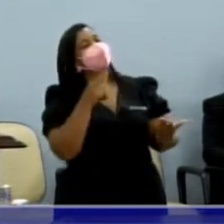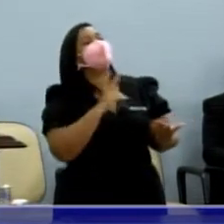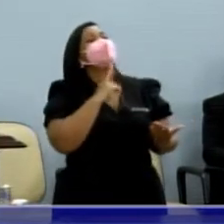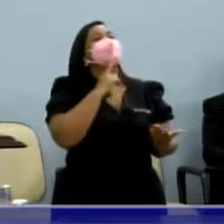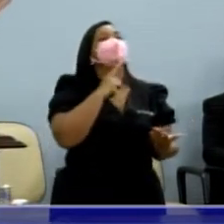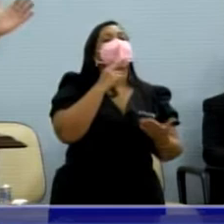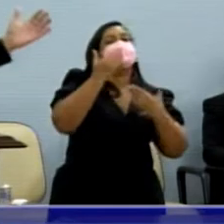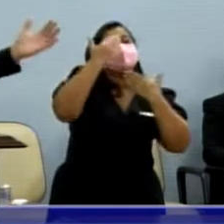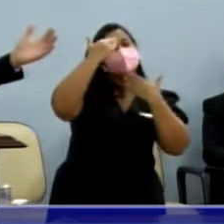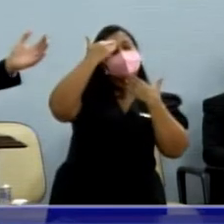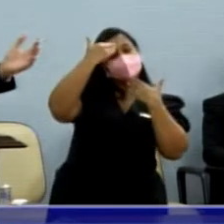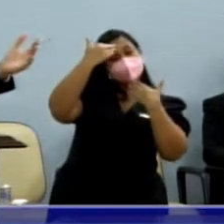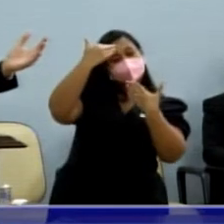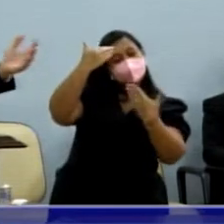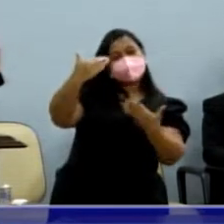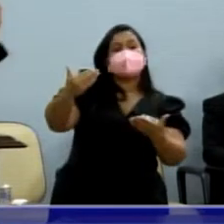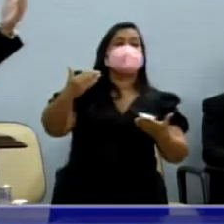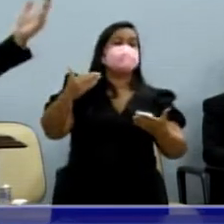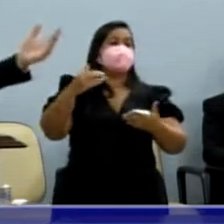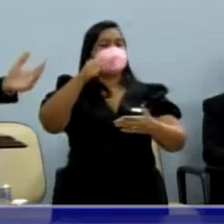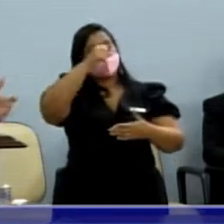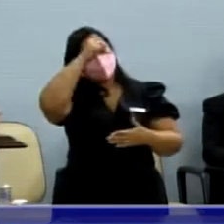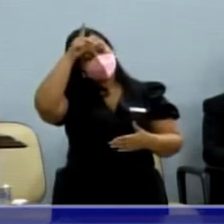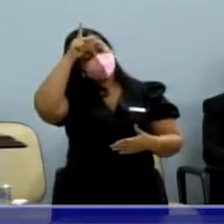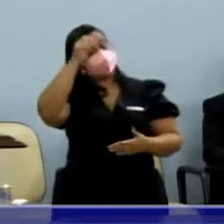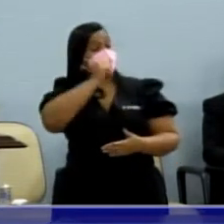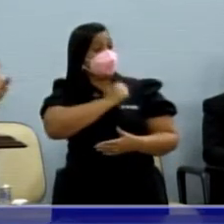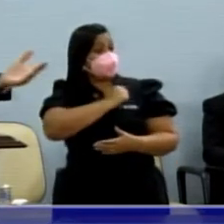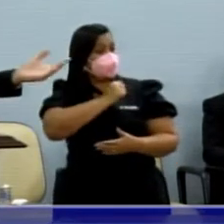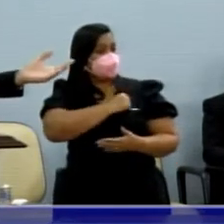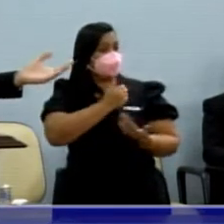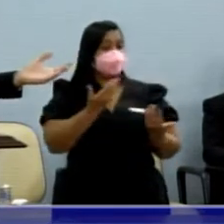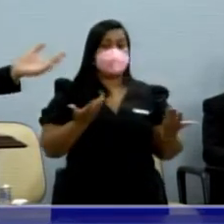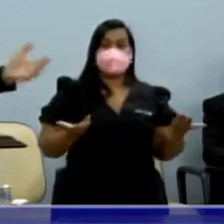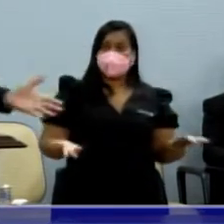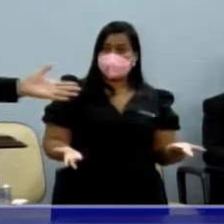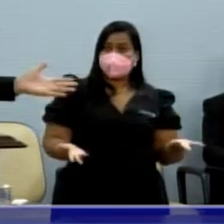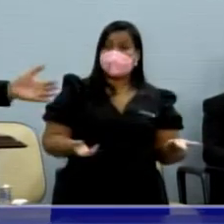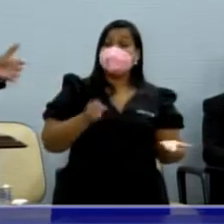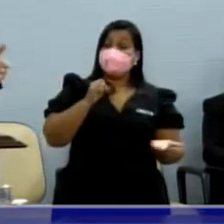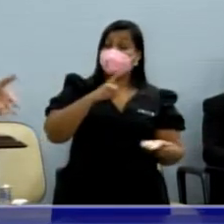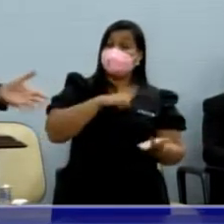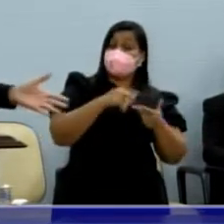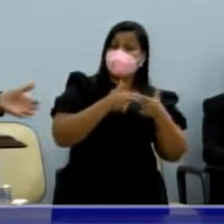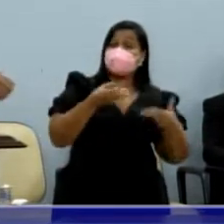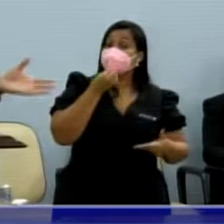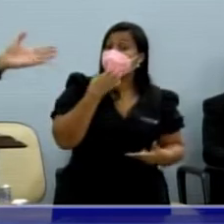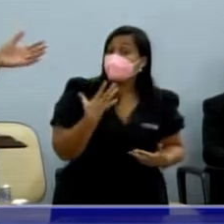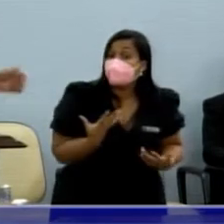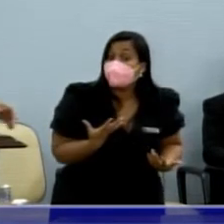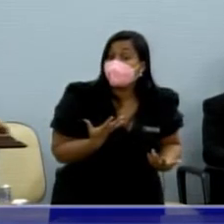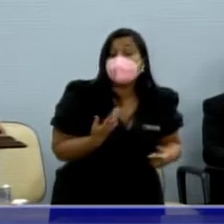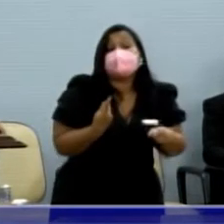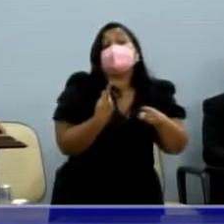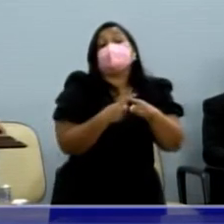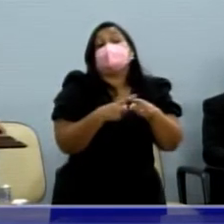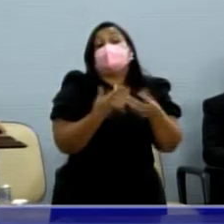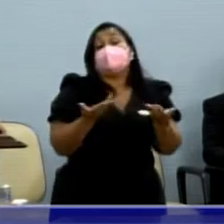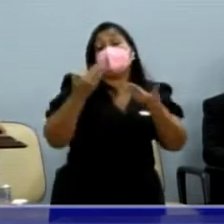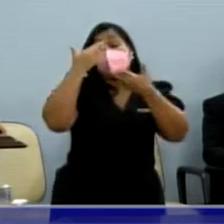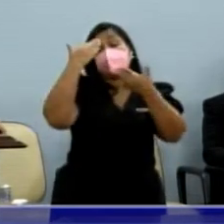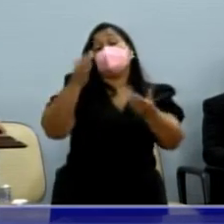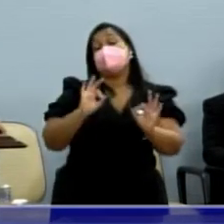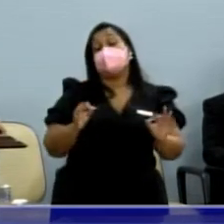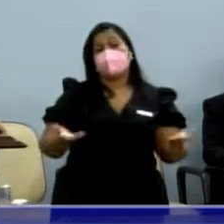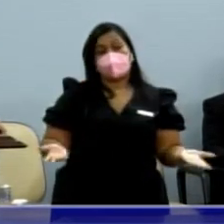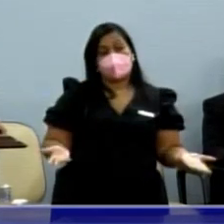Risse agradecendo o prefeito Edinho Araújo, uai, mas se tem coisa boa para o povo, por que eu não tenho que agradecer?